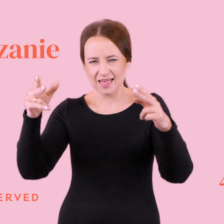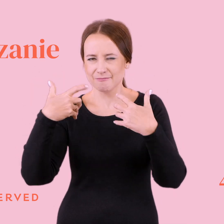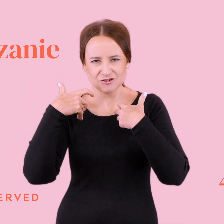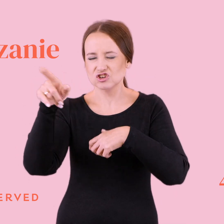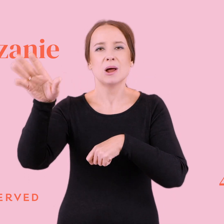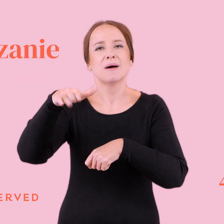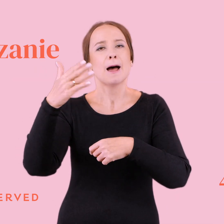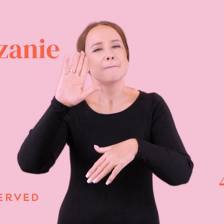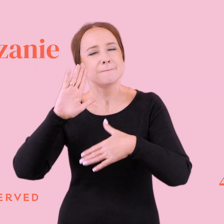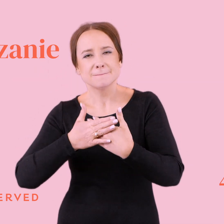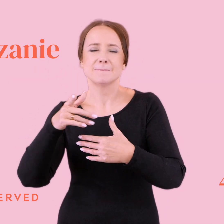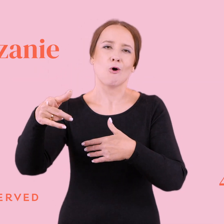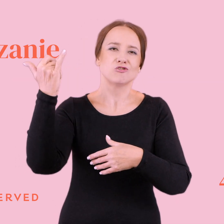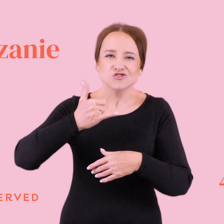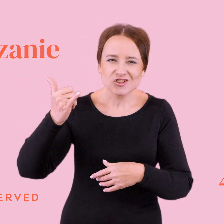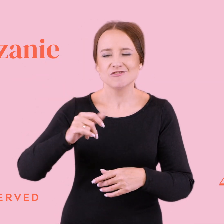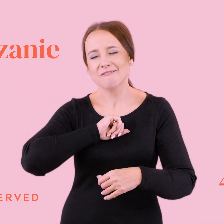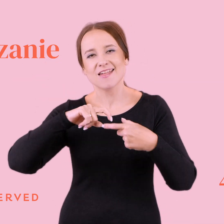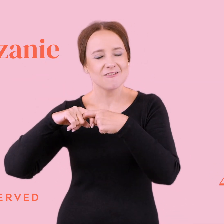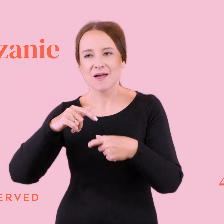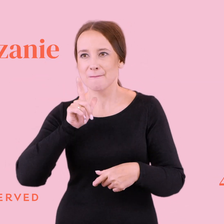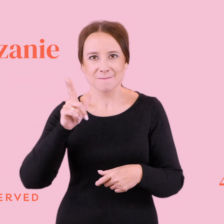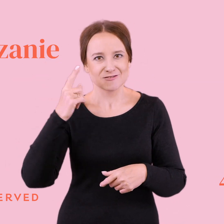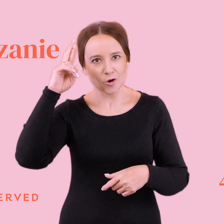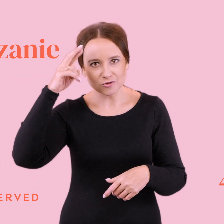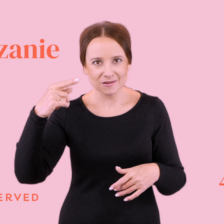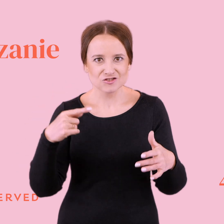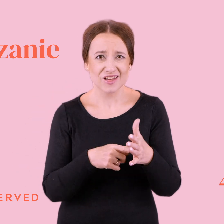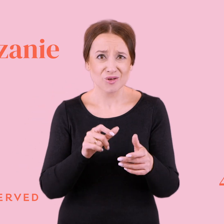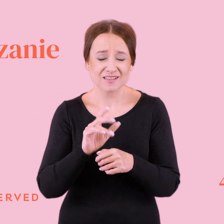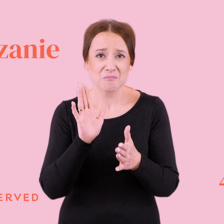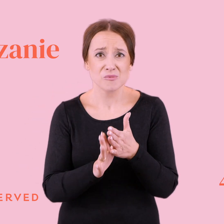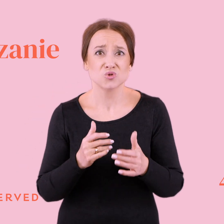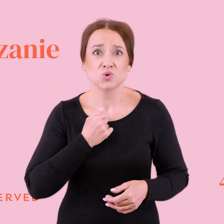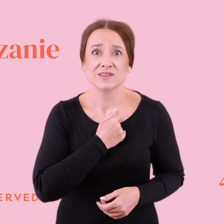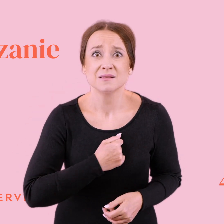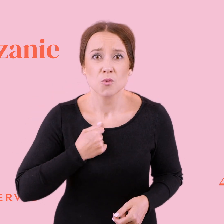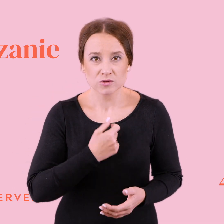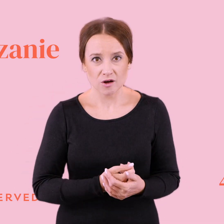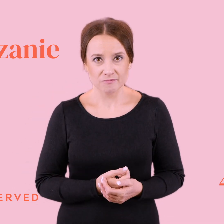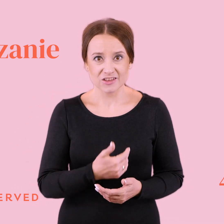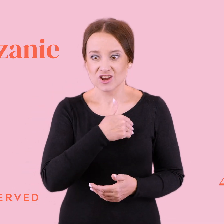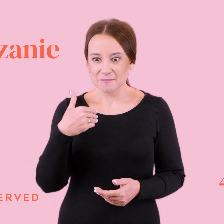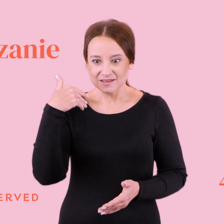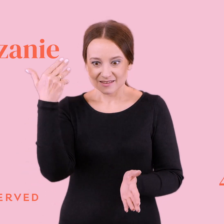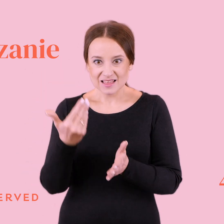związek. No i zdałyśmy sobie sprawę z tego, że to jest po prostu smutne. Że marnowałyśmy czas w ogóle na takie